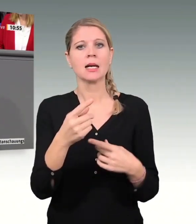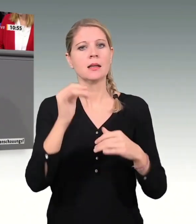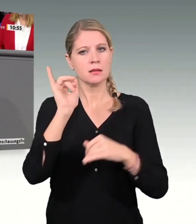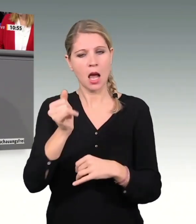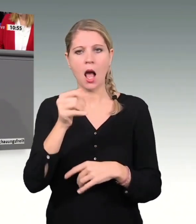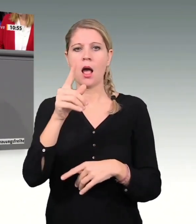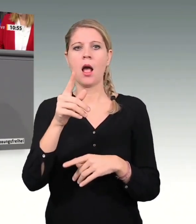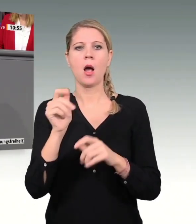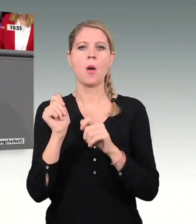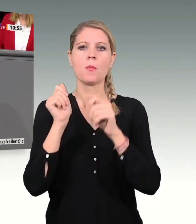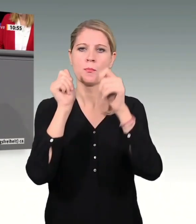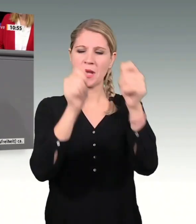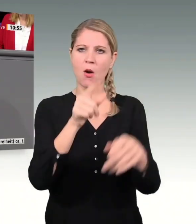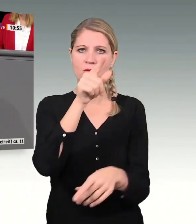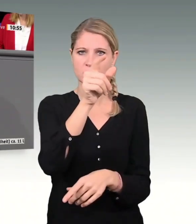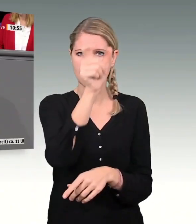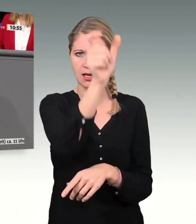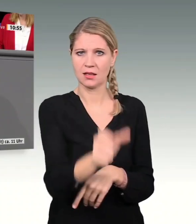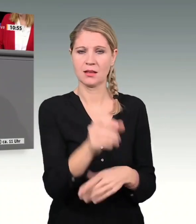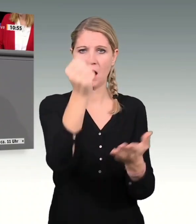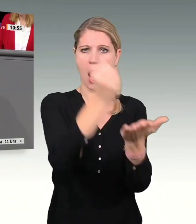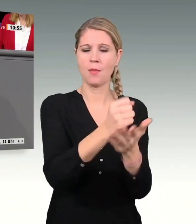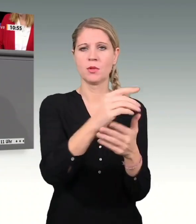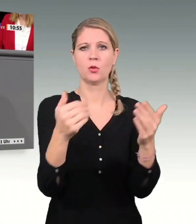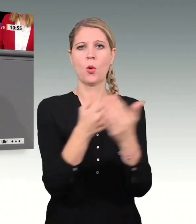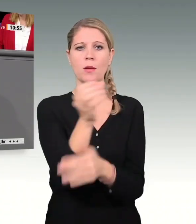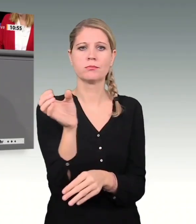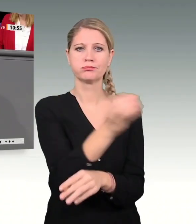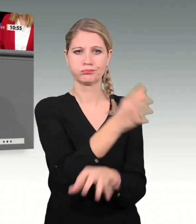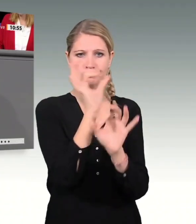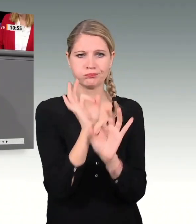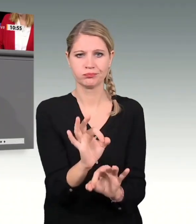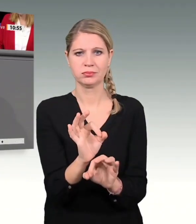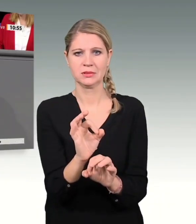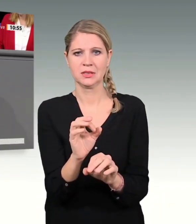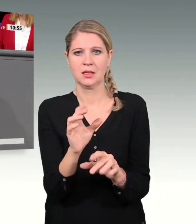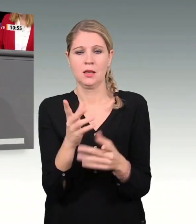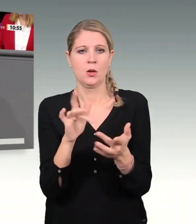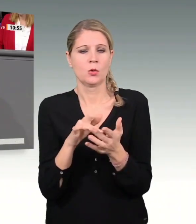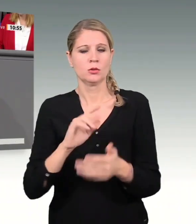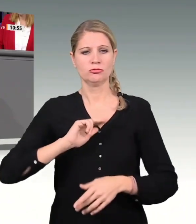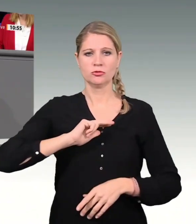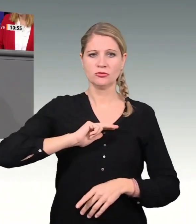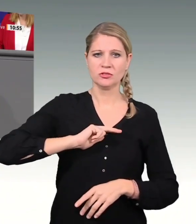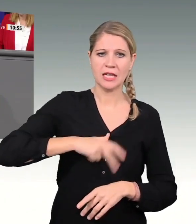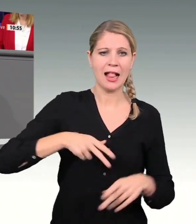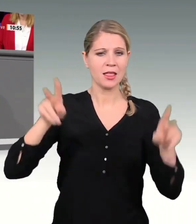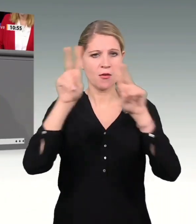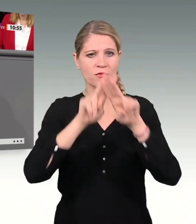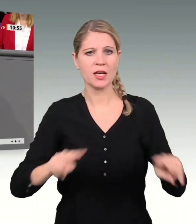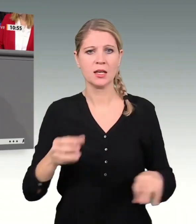für Umwelt, nachhaltige Welt. Darum hat das Entwicklungsministerium ja auch eine Strategie entwickelt, Religion und Entwicklung und ein